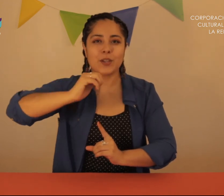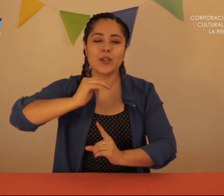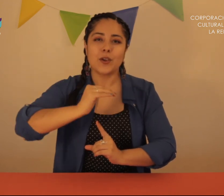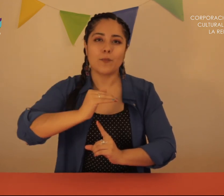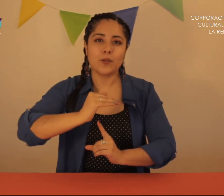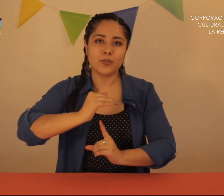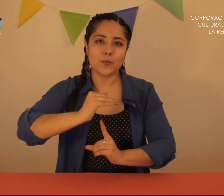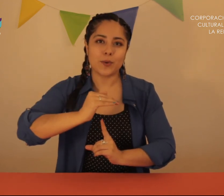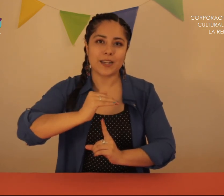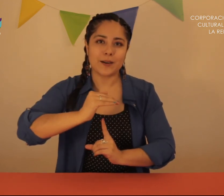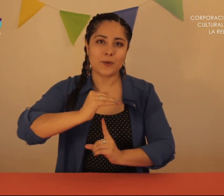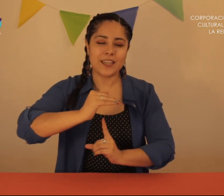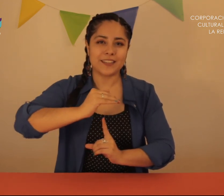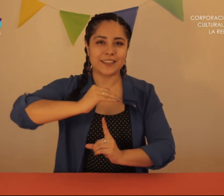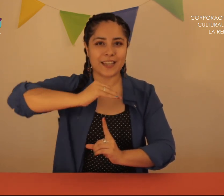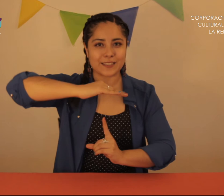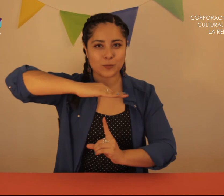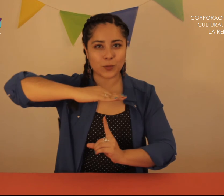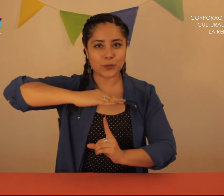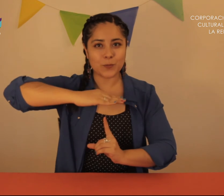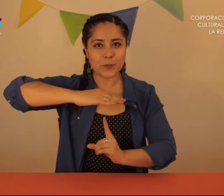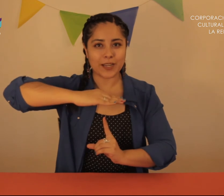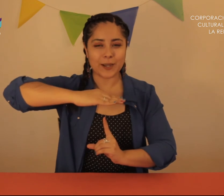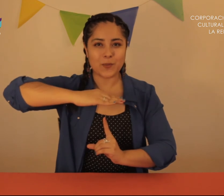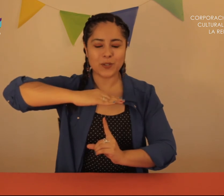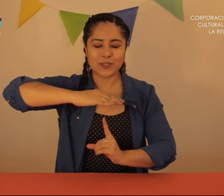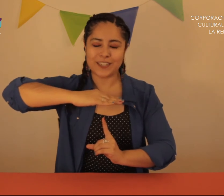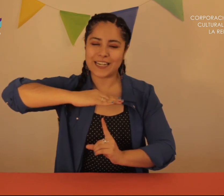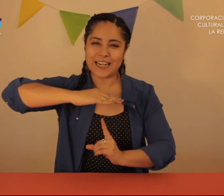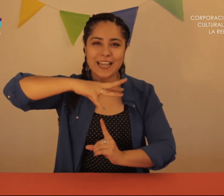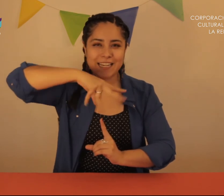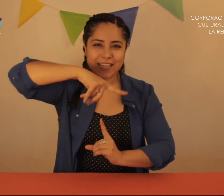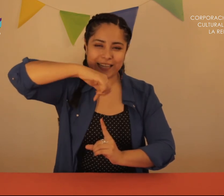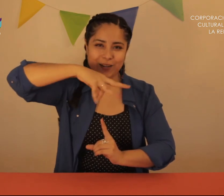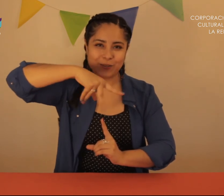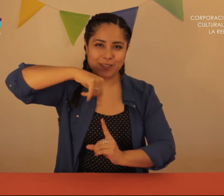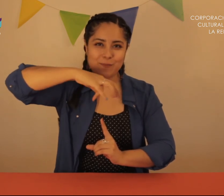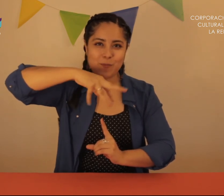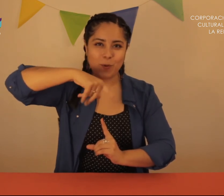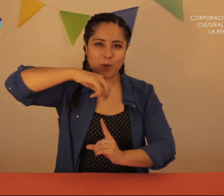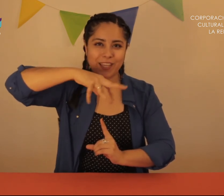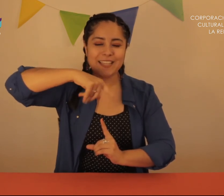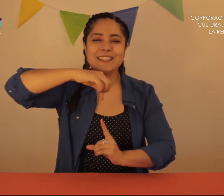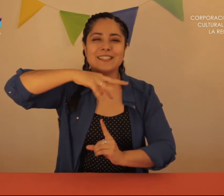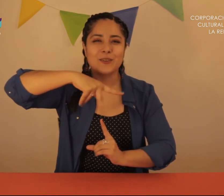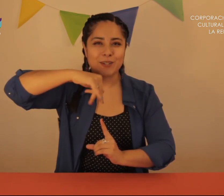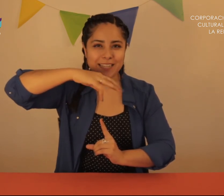Ponte un paragüítas Ponte un paragón Niña, no te mojes Con el